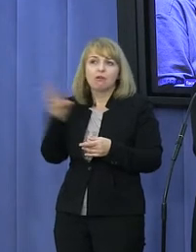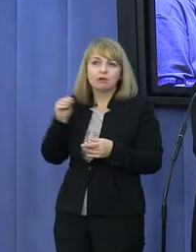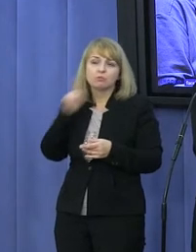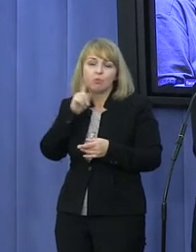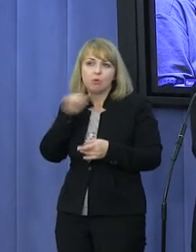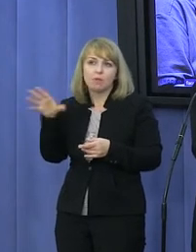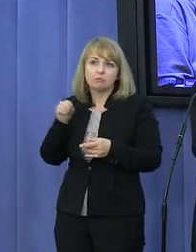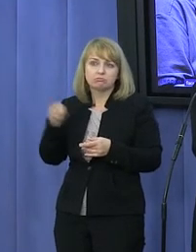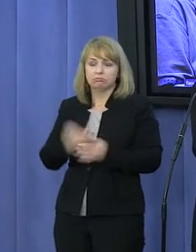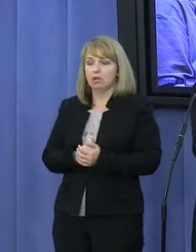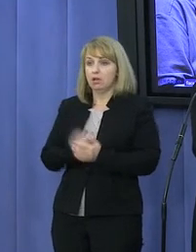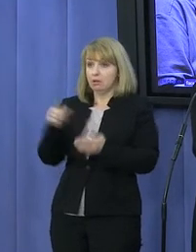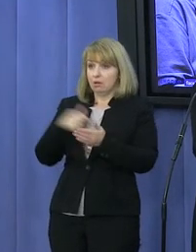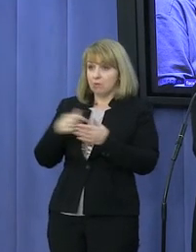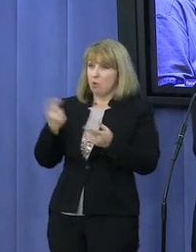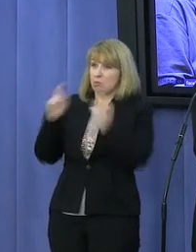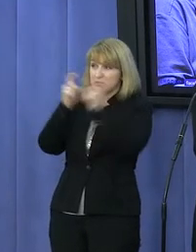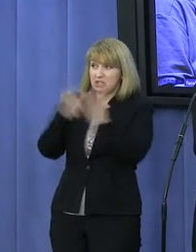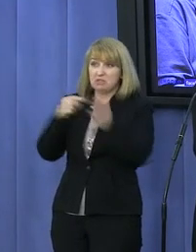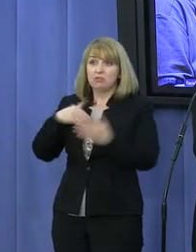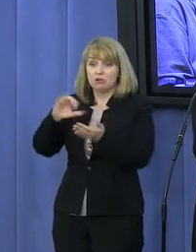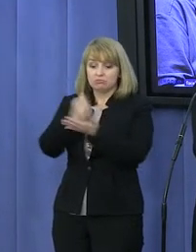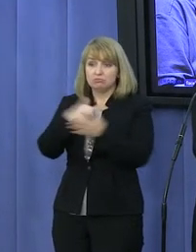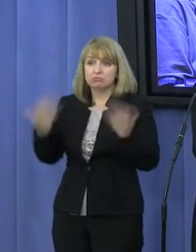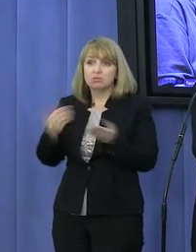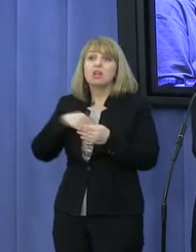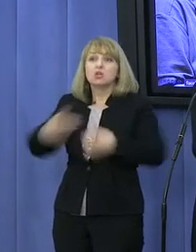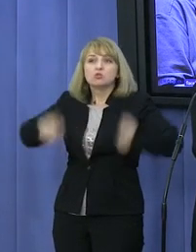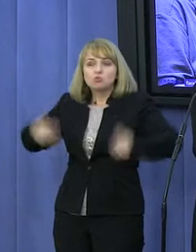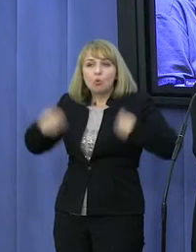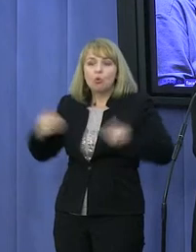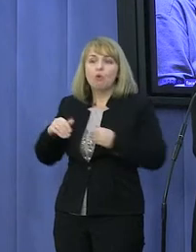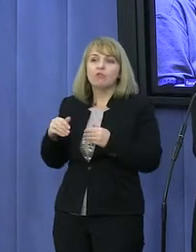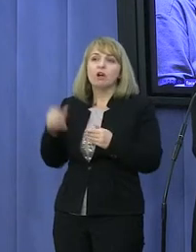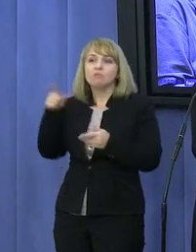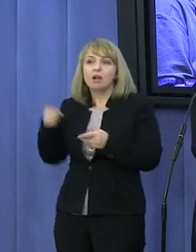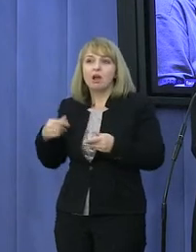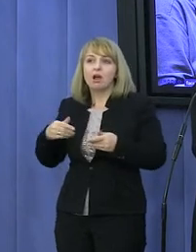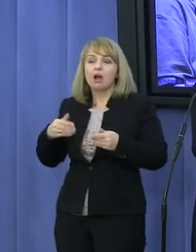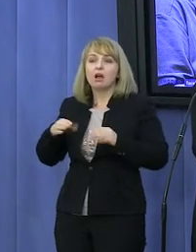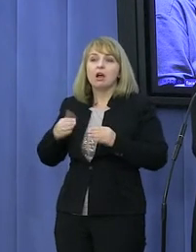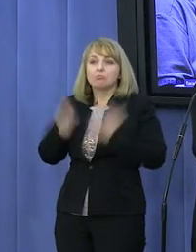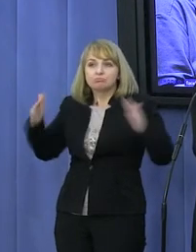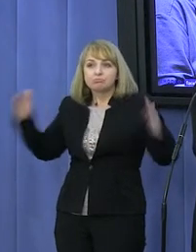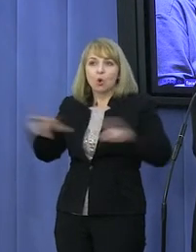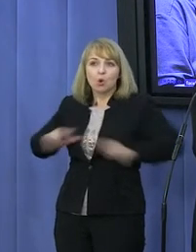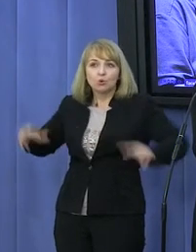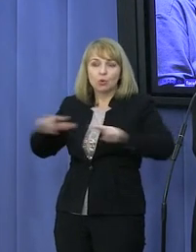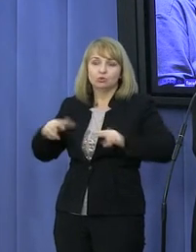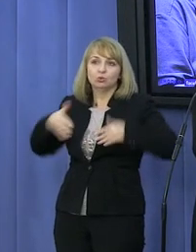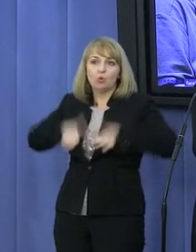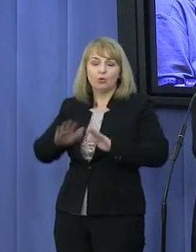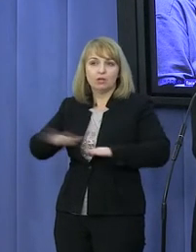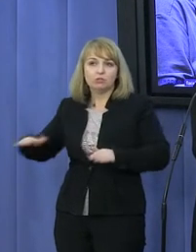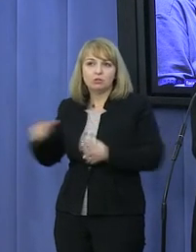w polityce. Zagłosował przeciwko sprawozdaniu w sprawie zdrowia reprodukcyjnego i seksualnego oraz praw w tej dziedzinie w